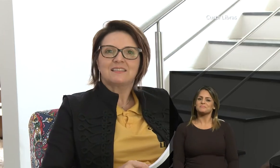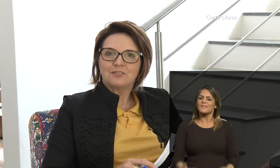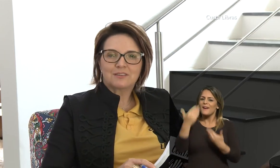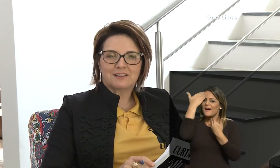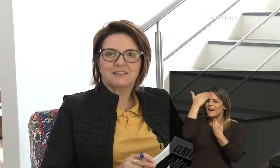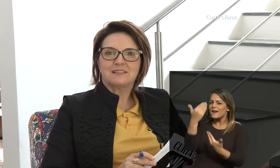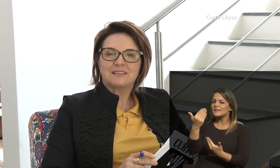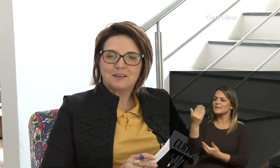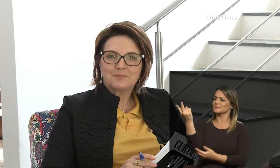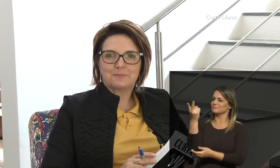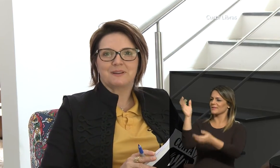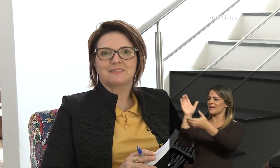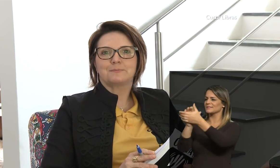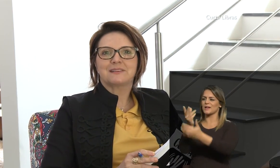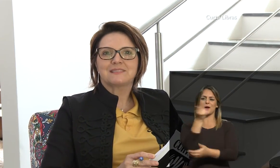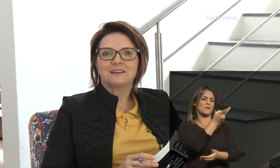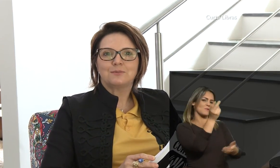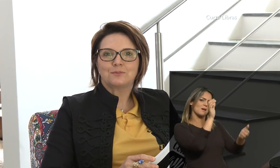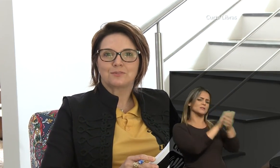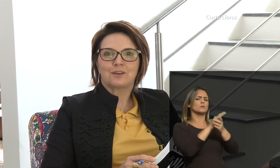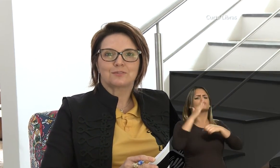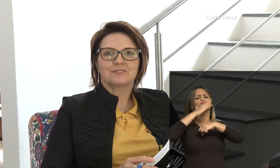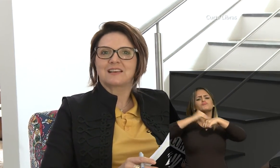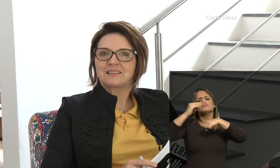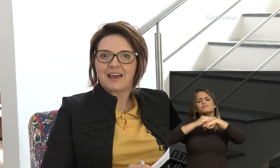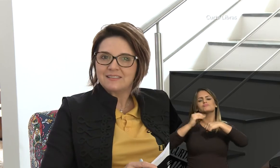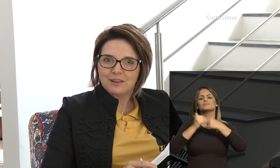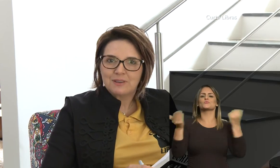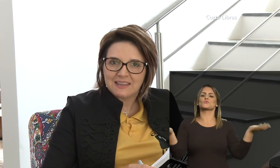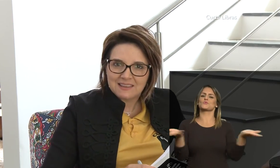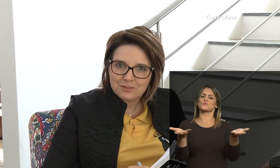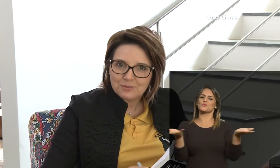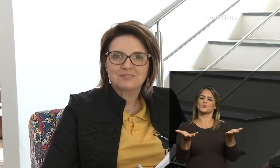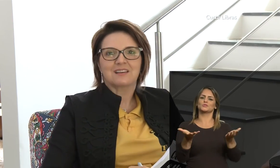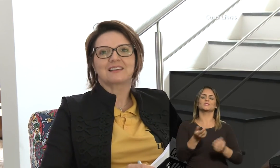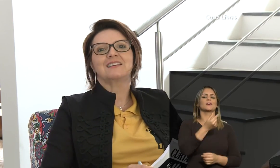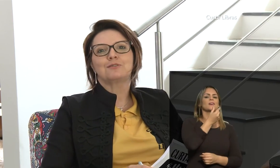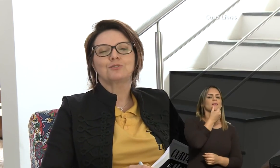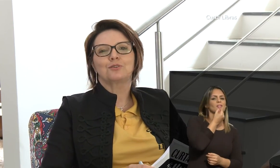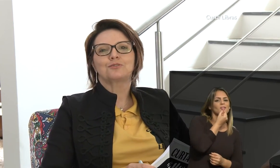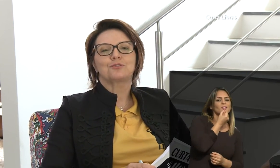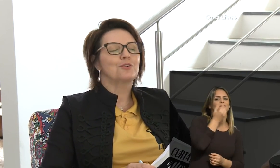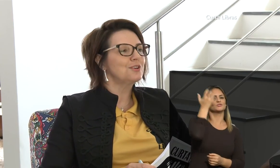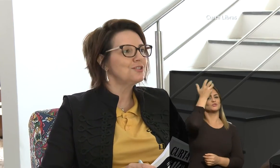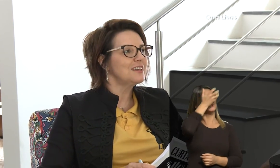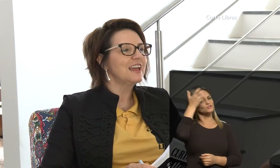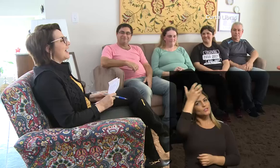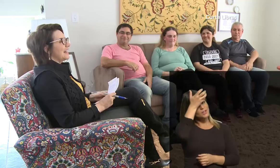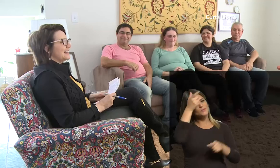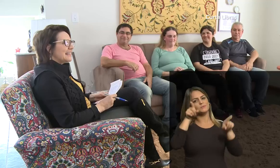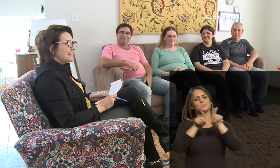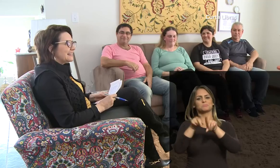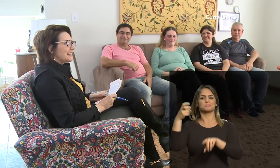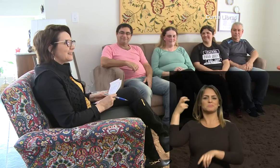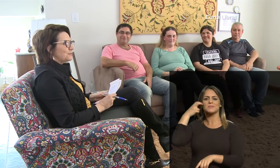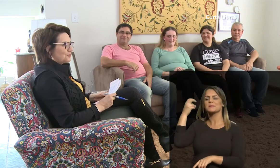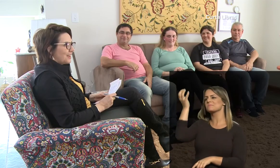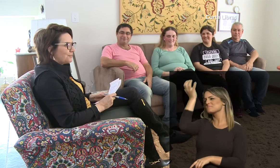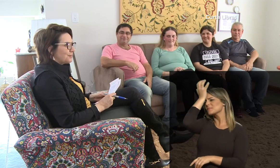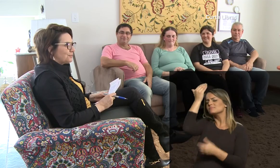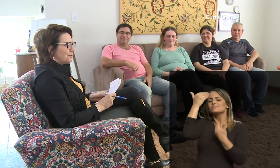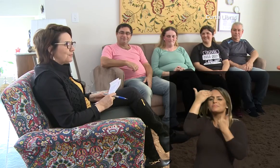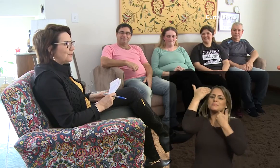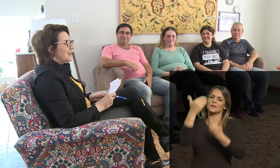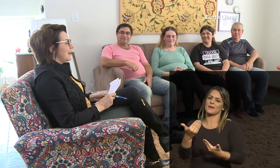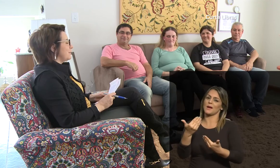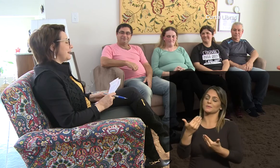Então nós agradecemos a participação dos nossos casais tão queridos aqui conosco hoje. A Leda, o